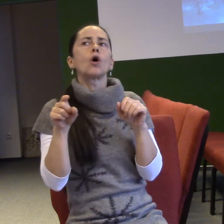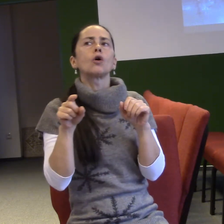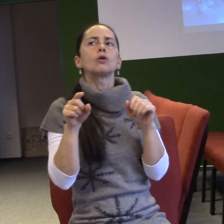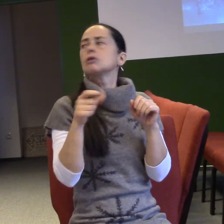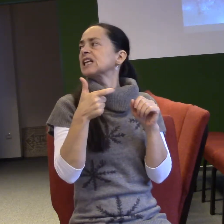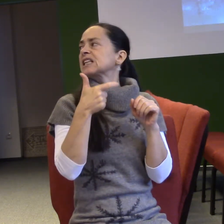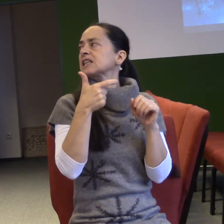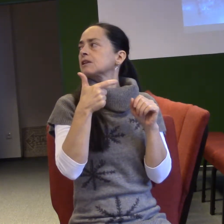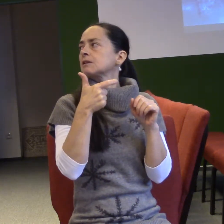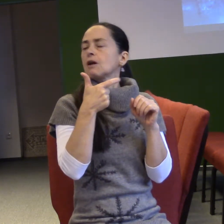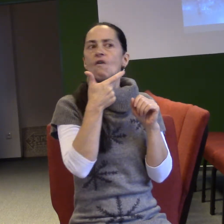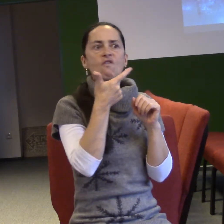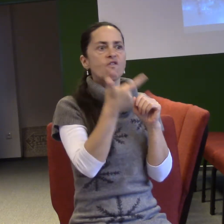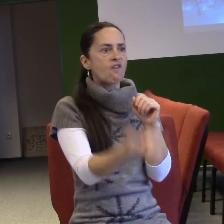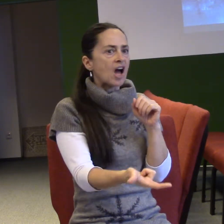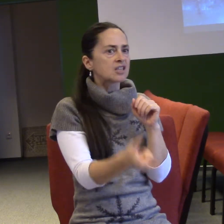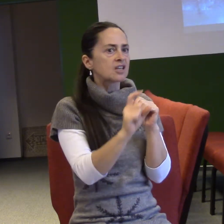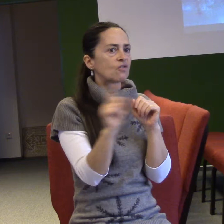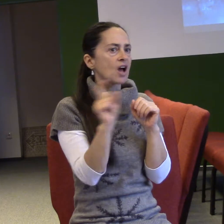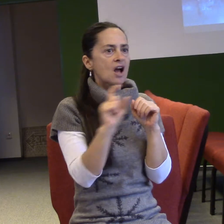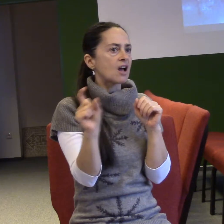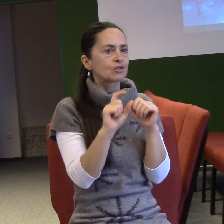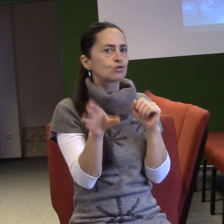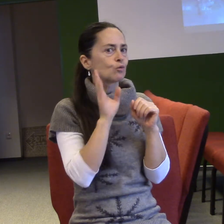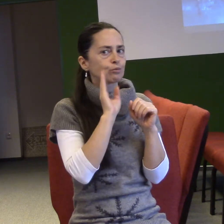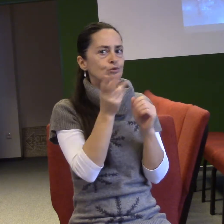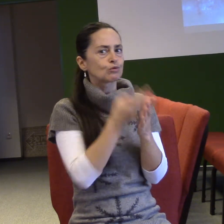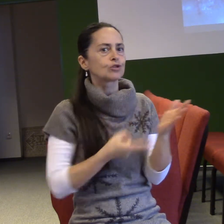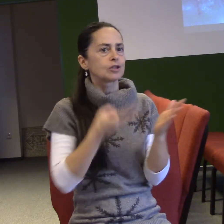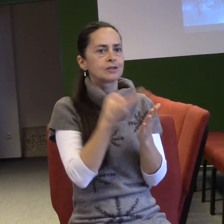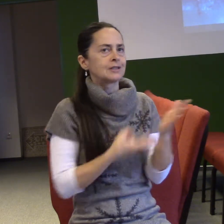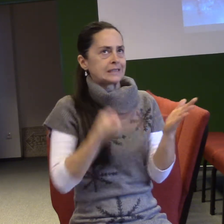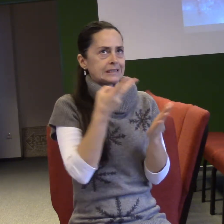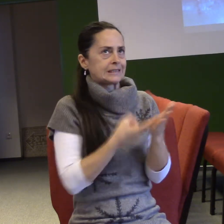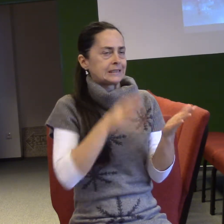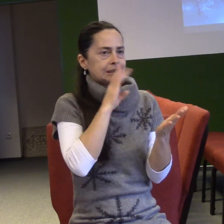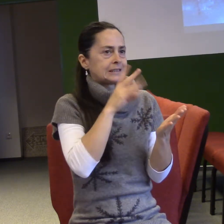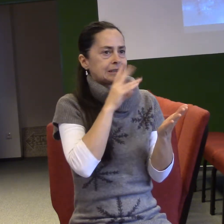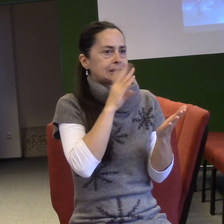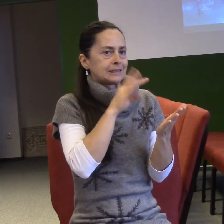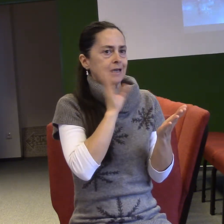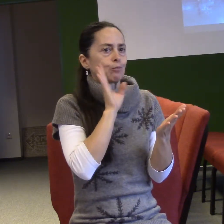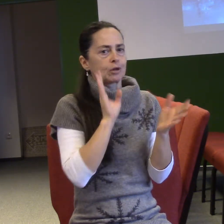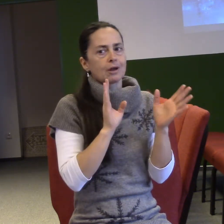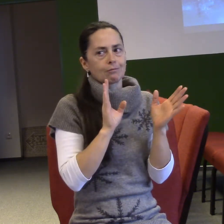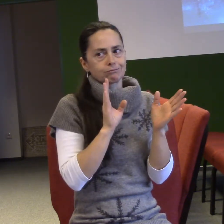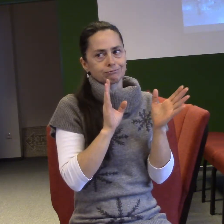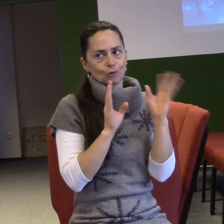budu číst. A jsou Vánoce, vy mi to určitě proměnete, že tak dlouho budete muset poslouchat, ale... Já jsem dal několik